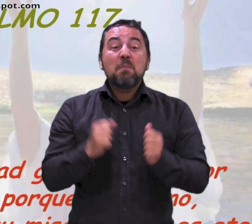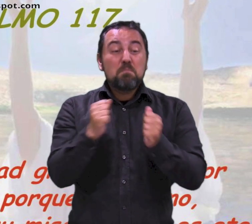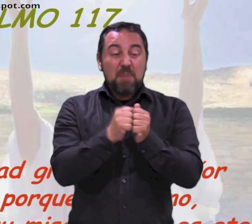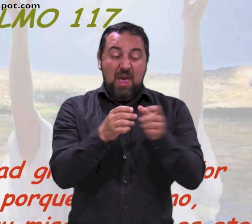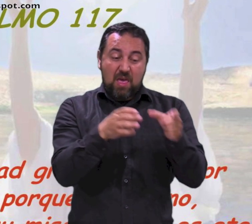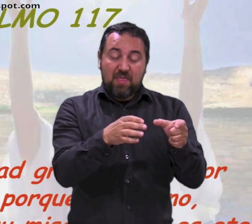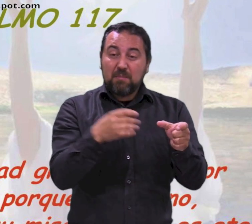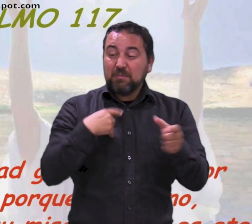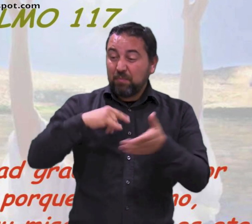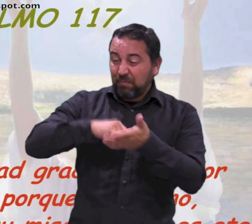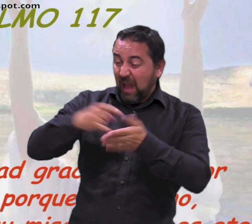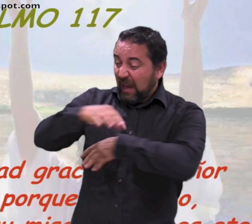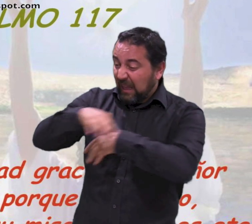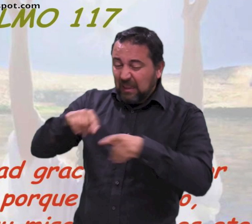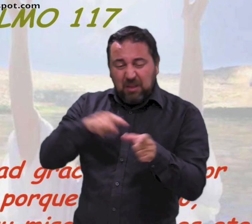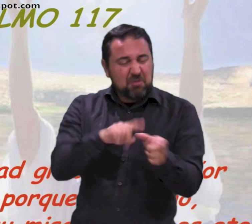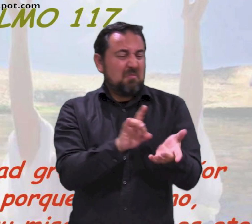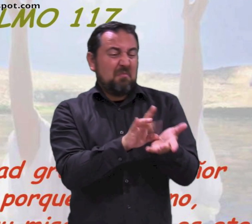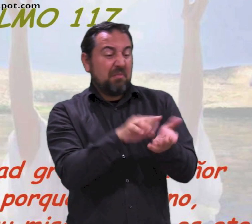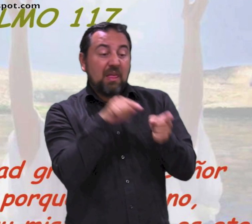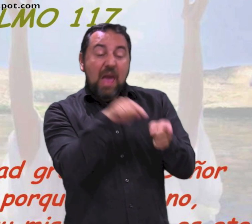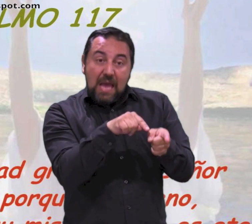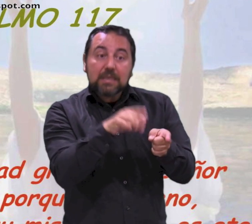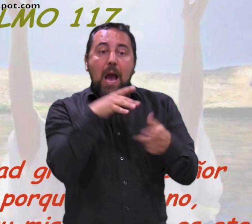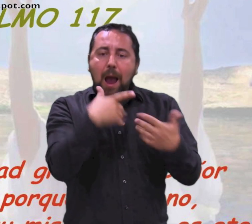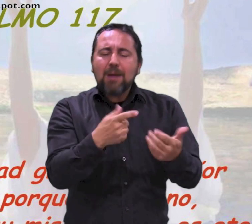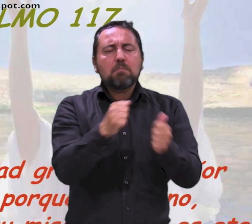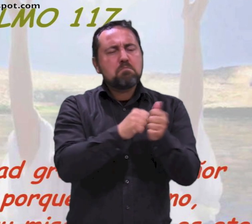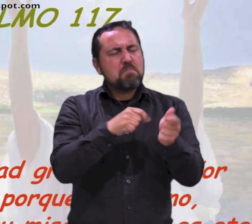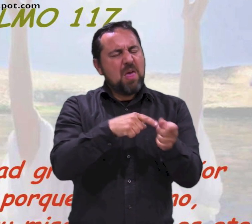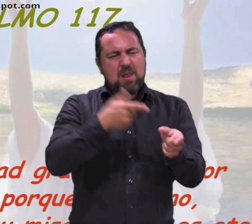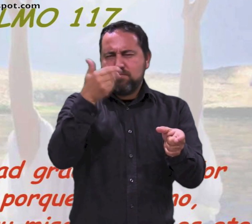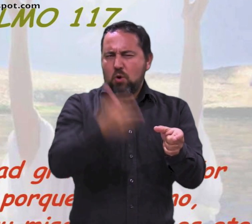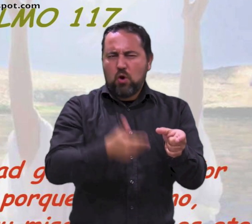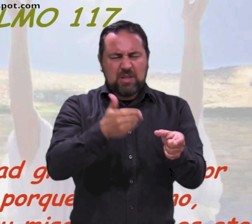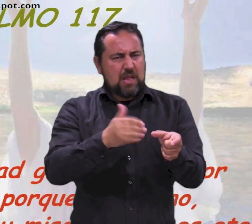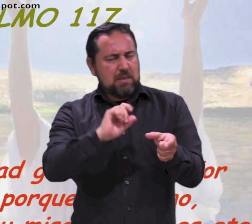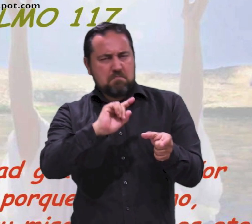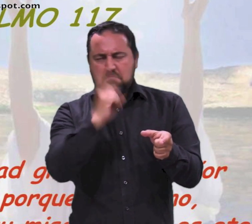La piedra que desecharon los arquitectos es ahora la piedra angular.